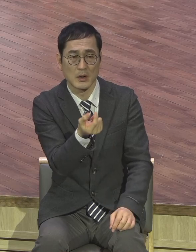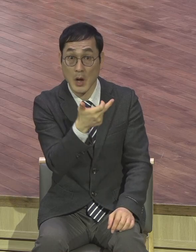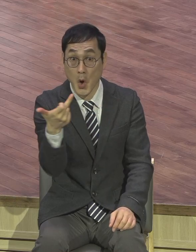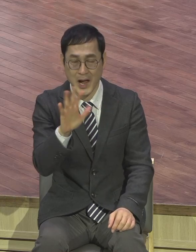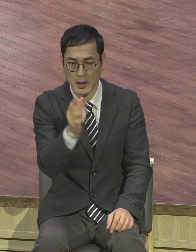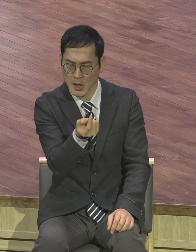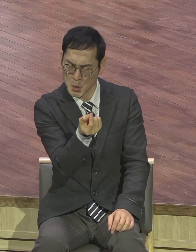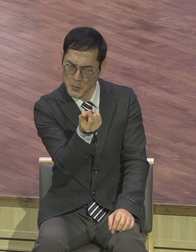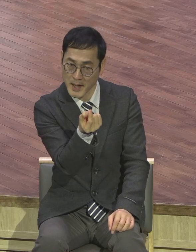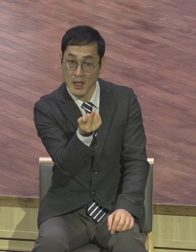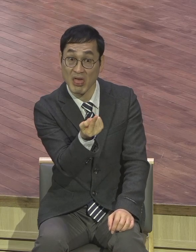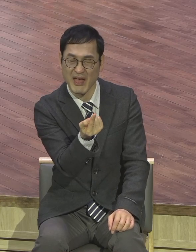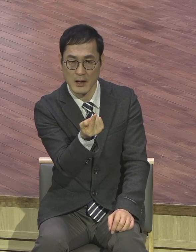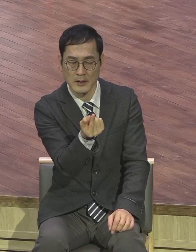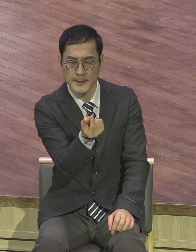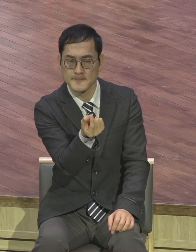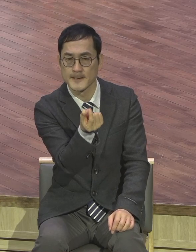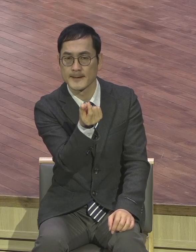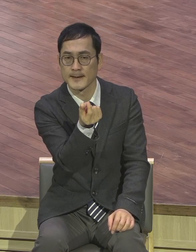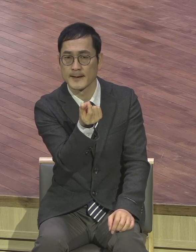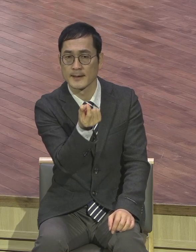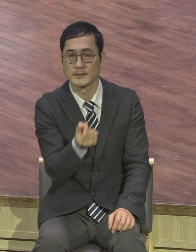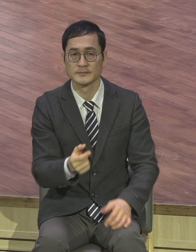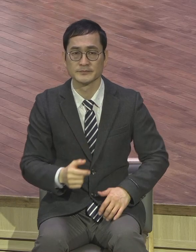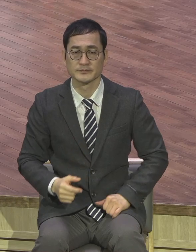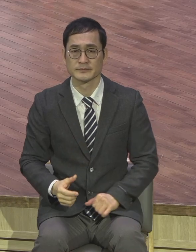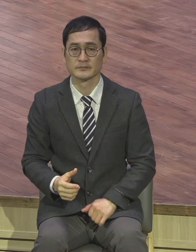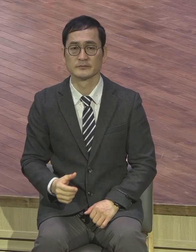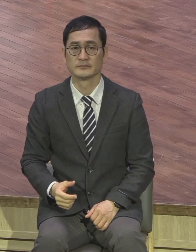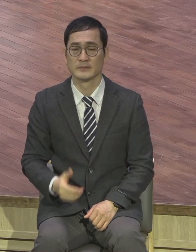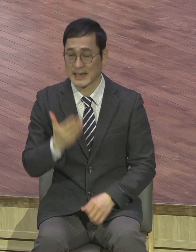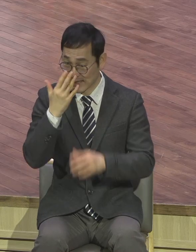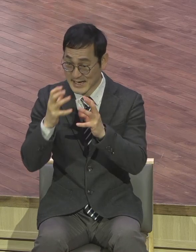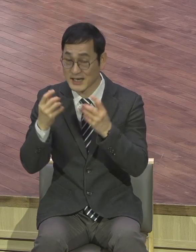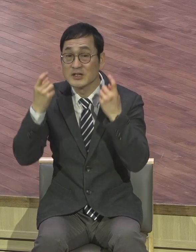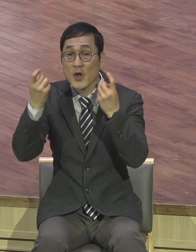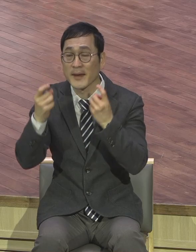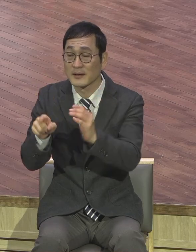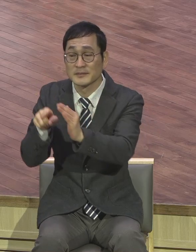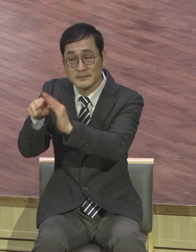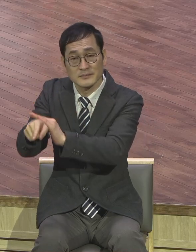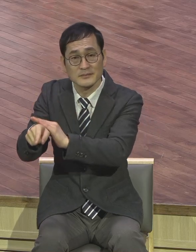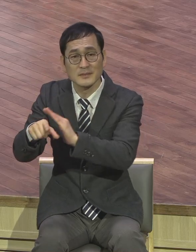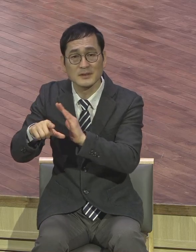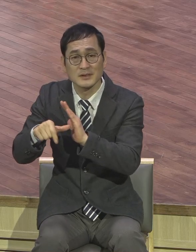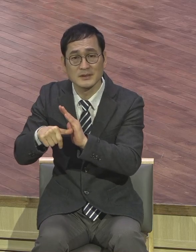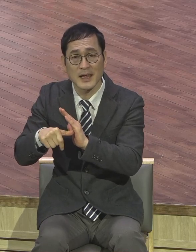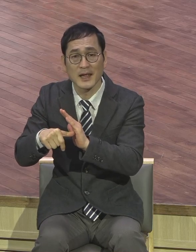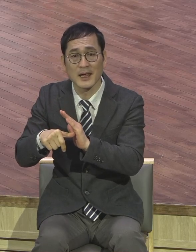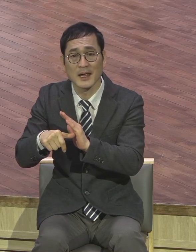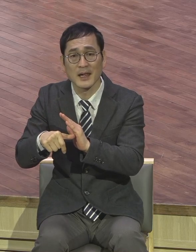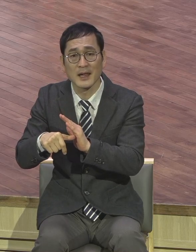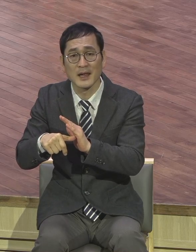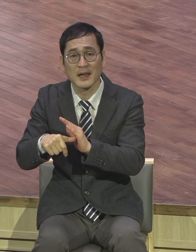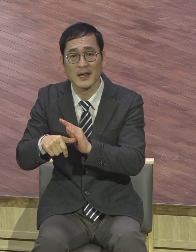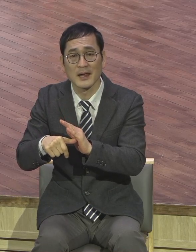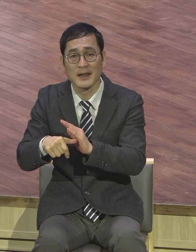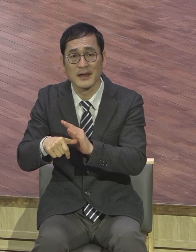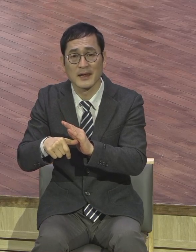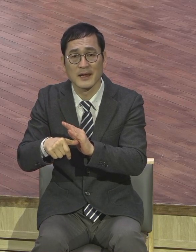제가 이렇게 성지출리를 가서요. 가서 게다시가 차 가는 길거리에 우리나라 가로수처럼